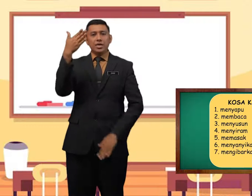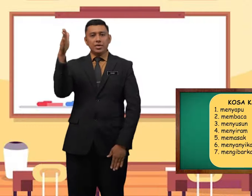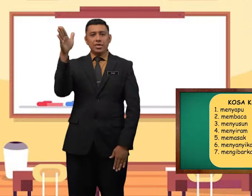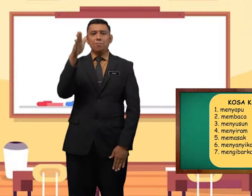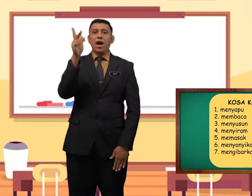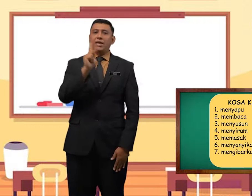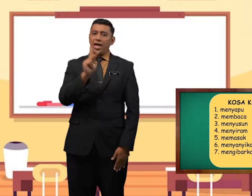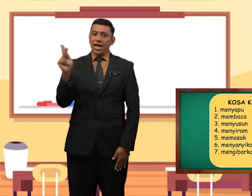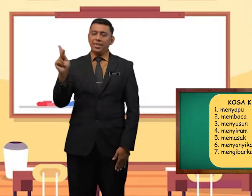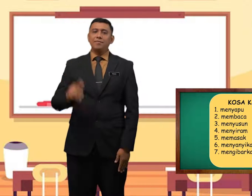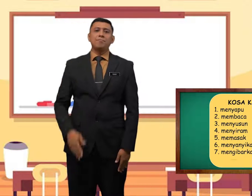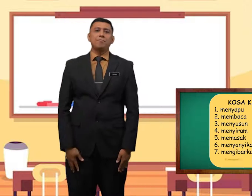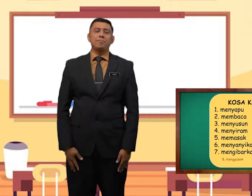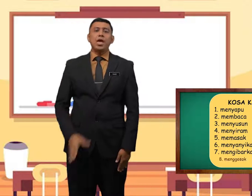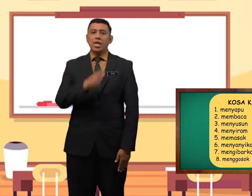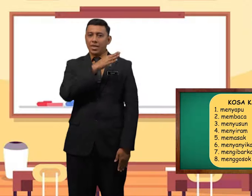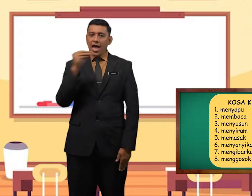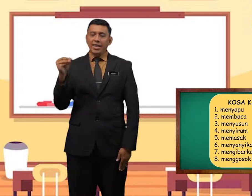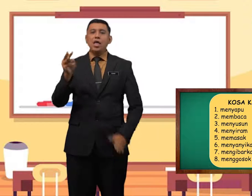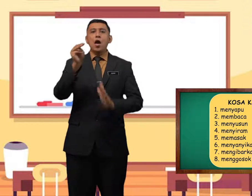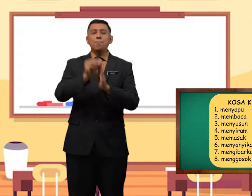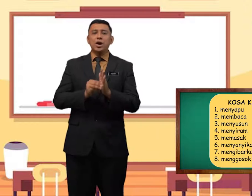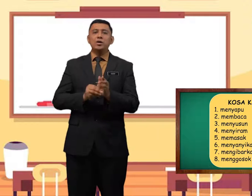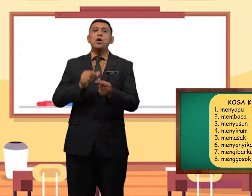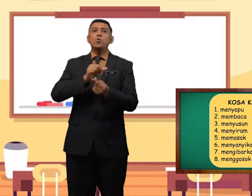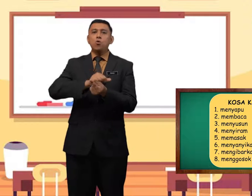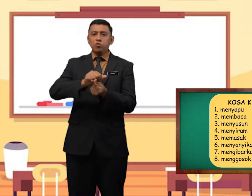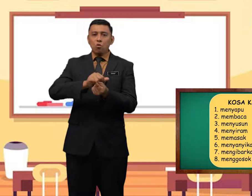mengibarkan, dan menggosok.